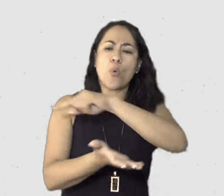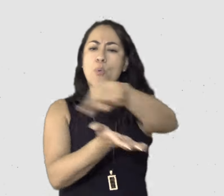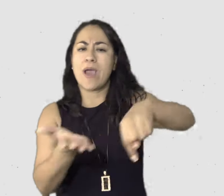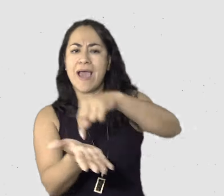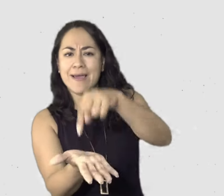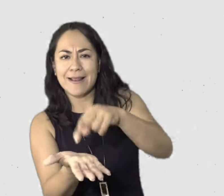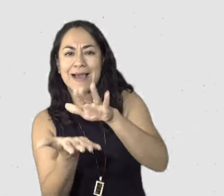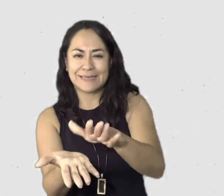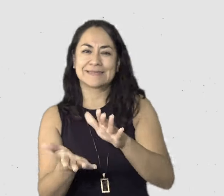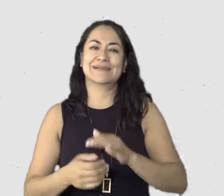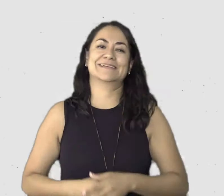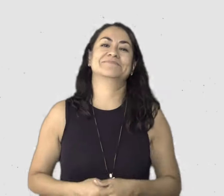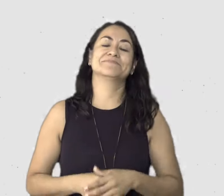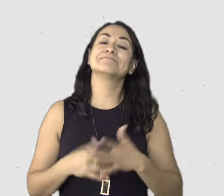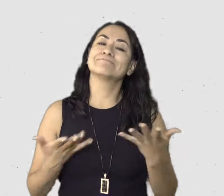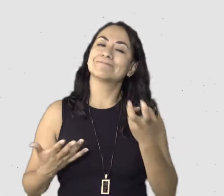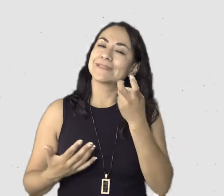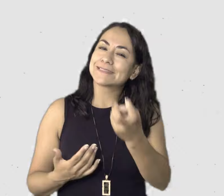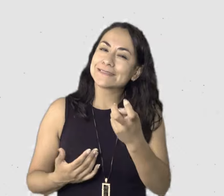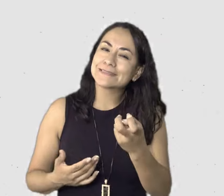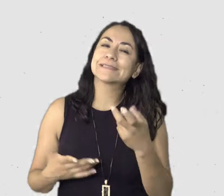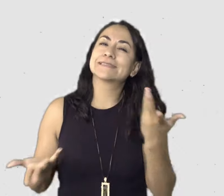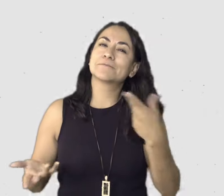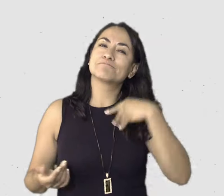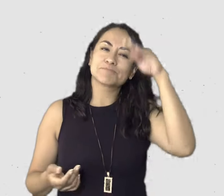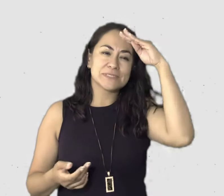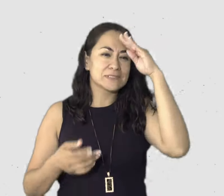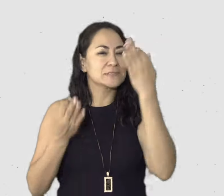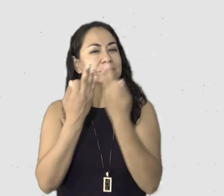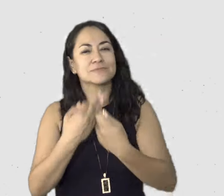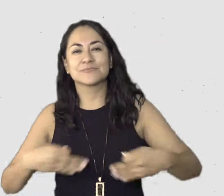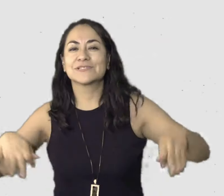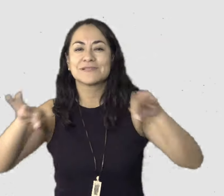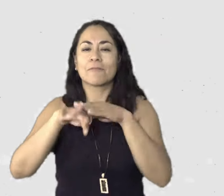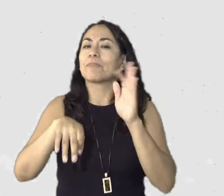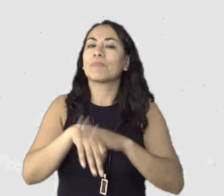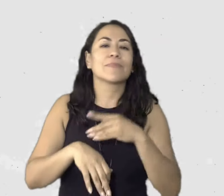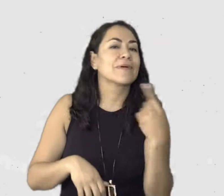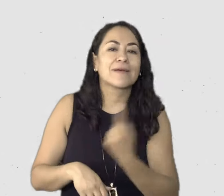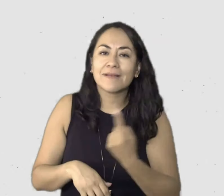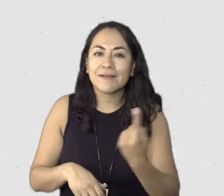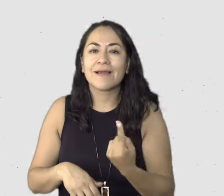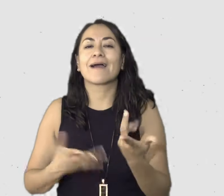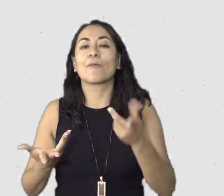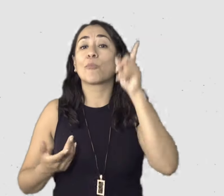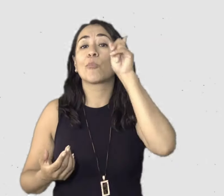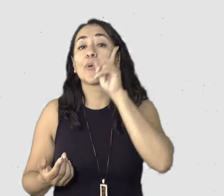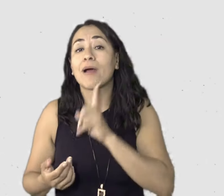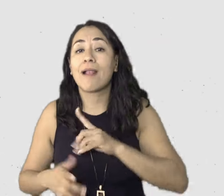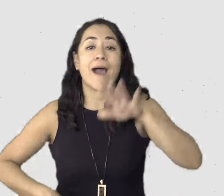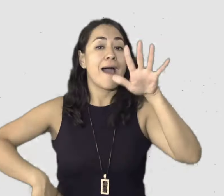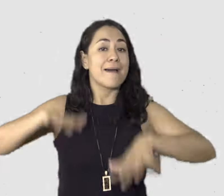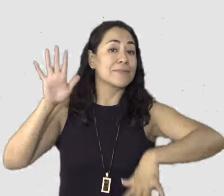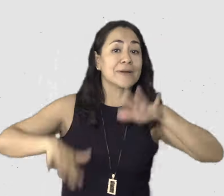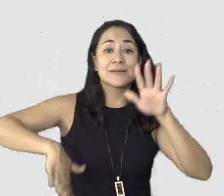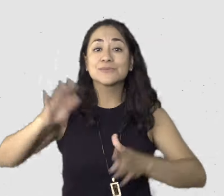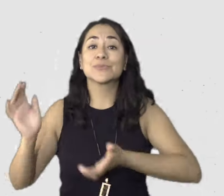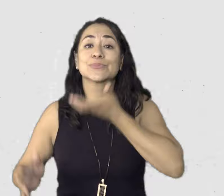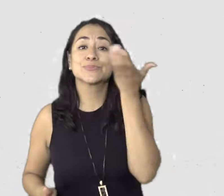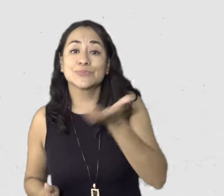fecha, yo poner el lugar, yo poner el espacio. o también ponerlo prioridad, o sea, yo sí creo, yo sí creo que a veces las mujeres tendemos mucho a volcarnos